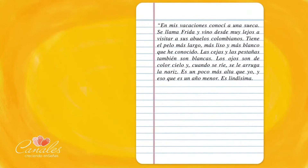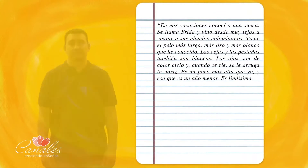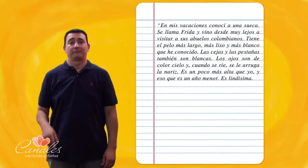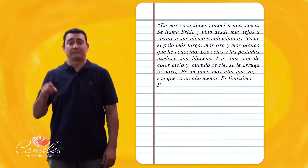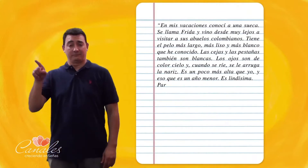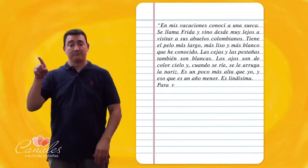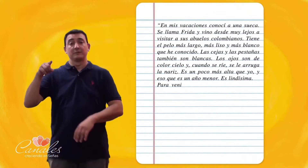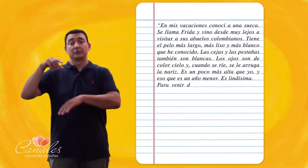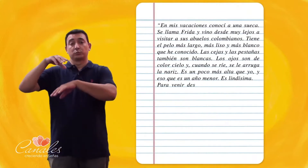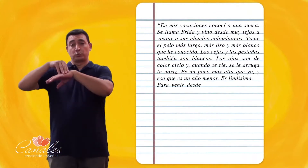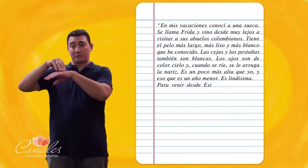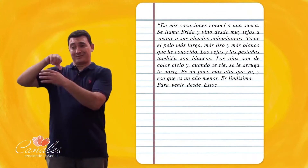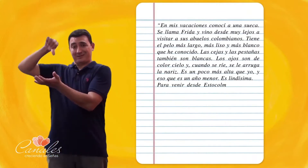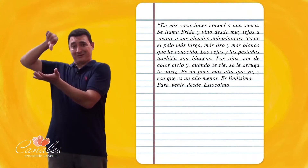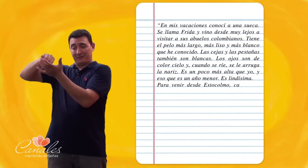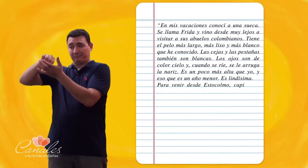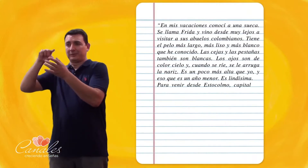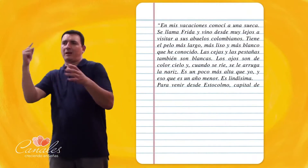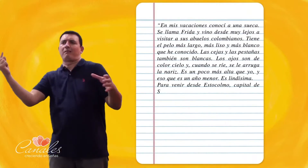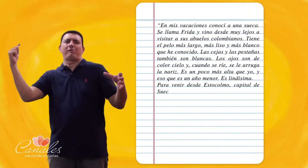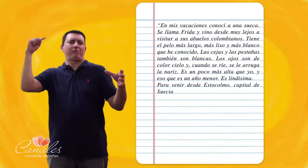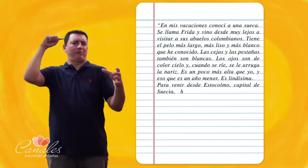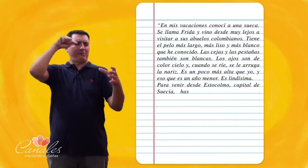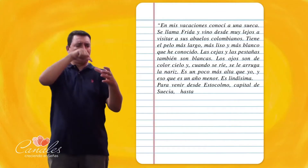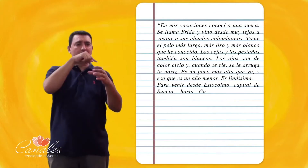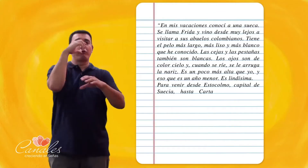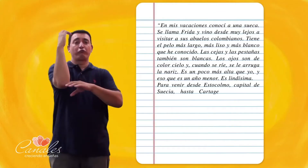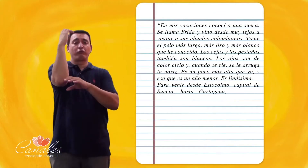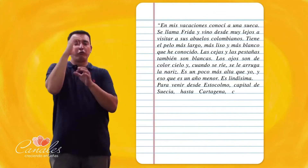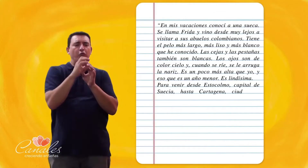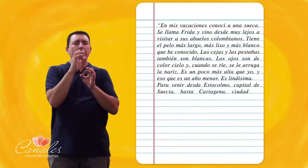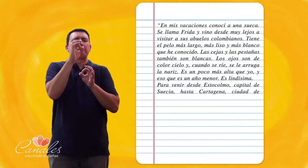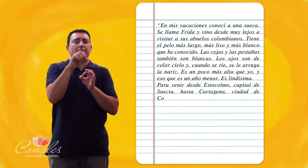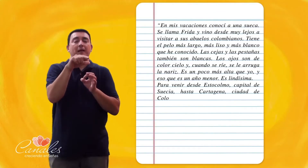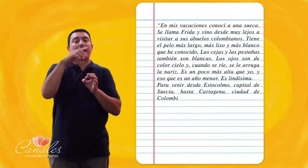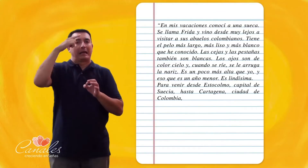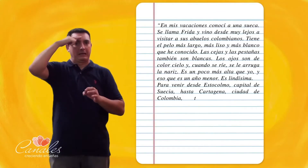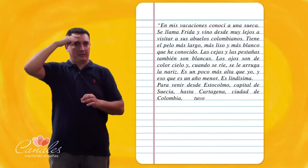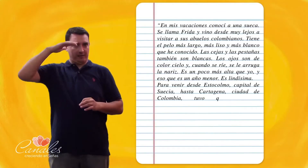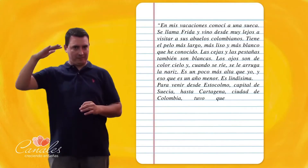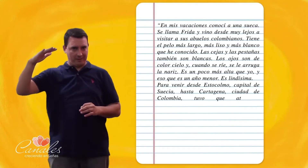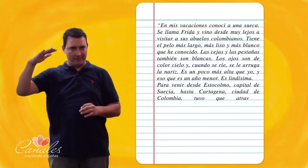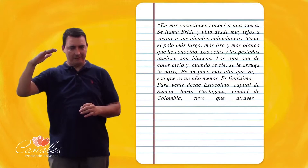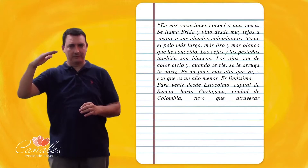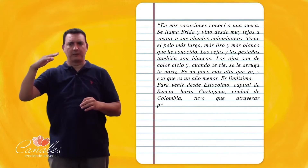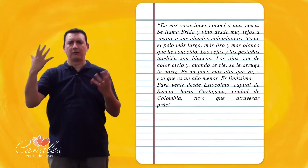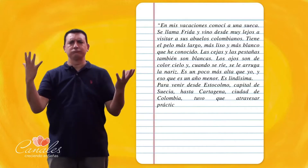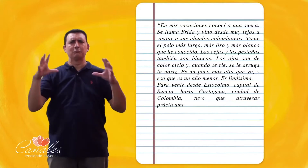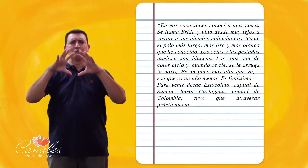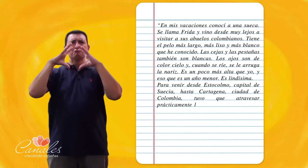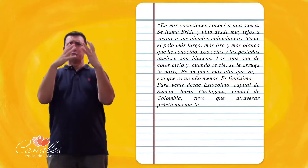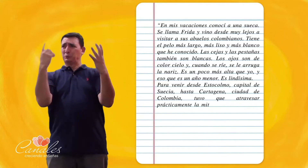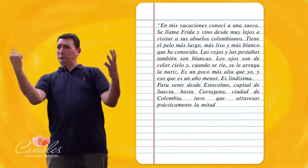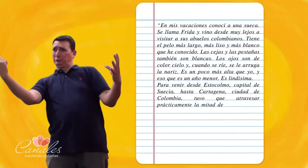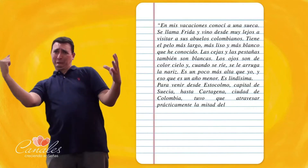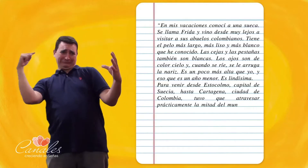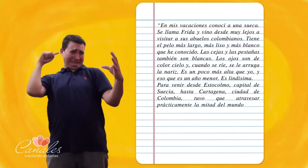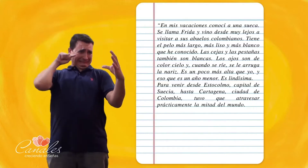Para venir desde Estocolmo Capital de Suecia Hasta Cartagena Ciudad de Colombia Tuvo que